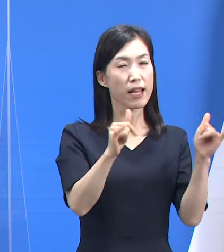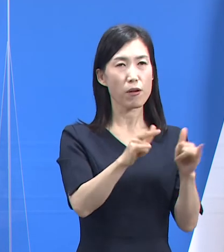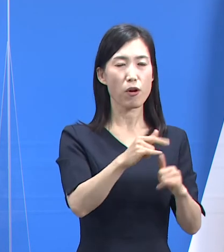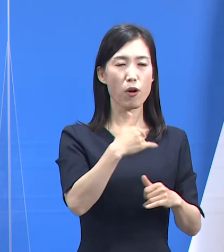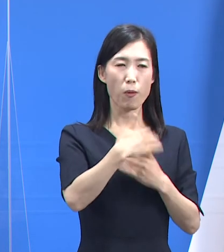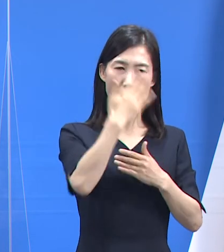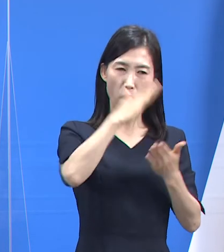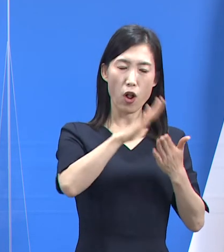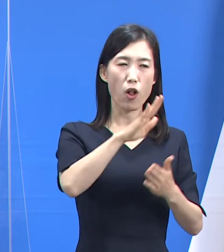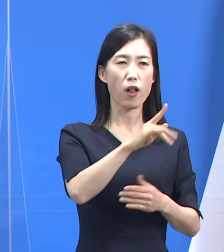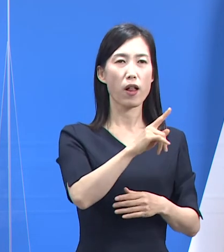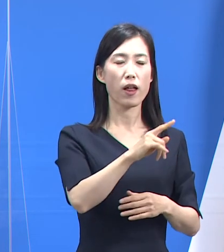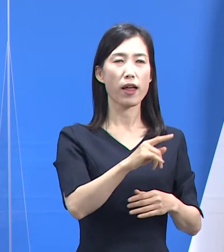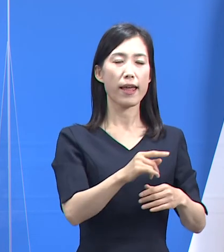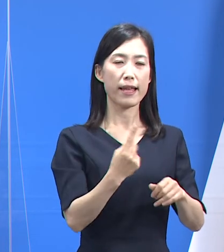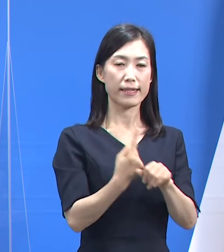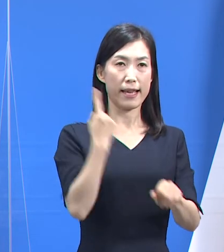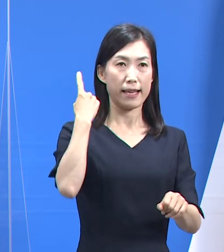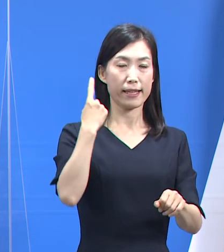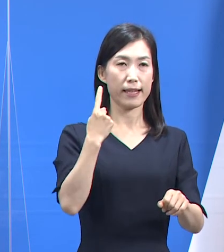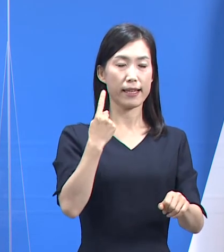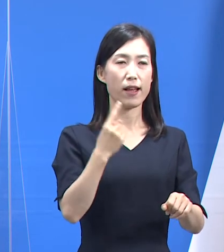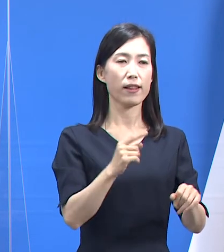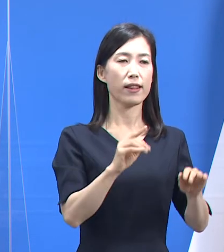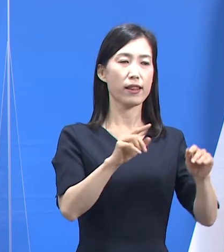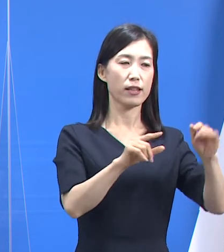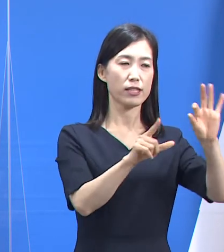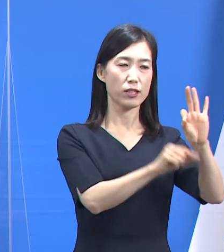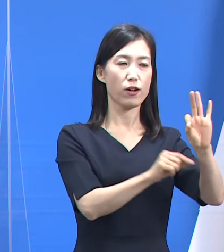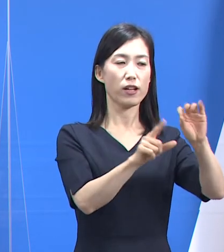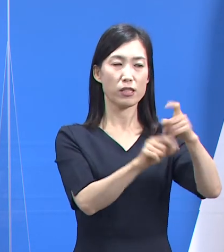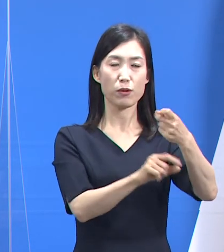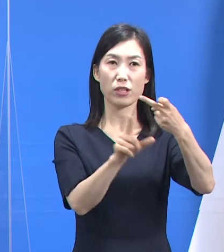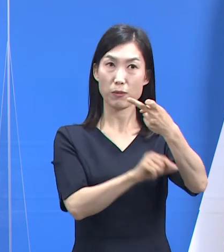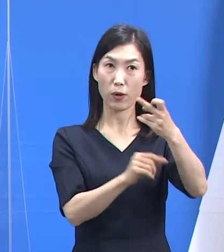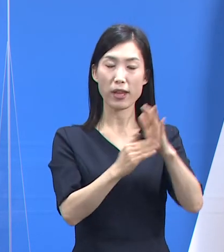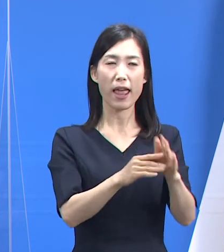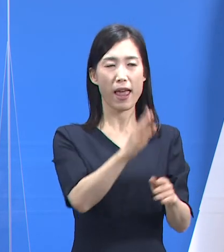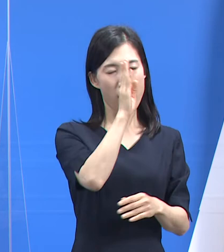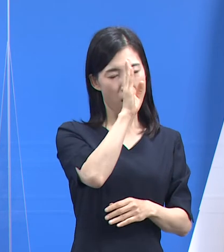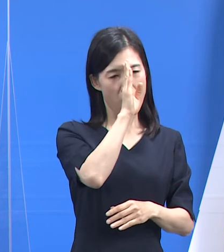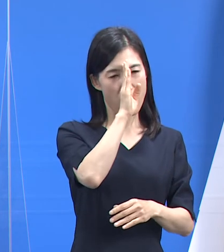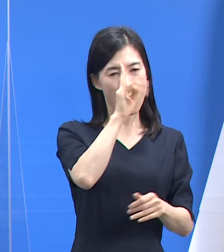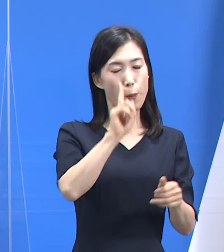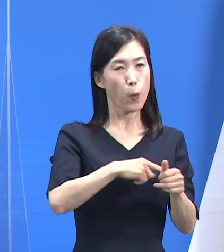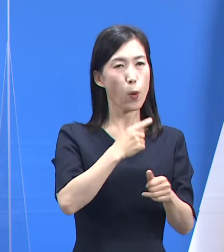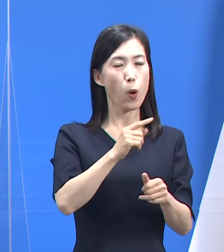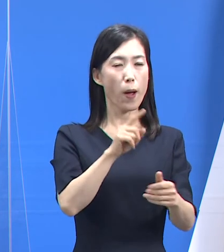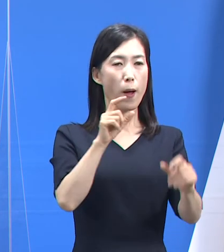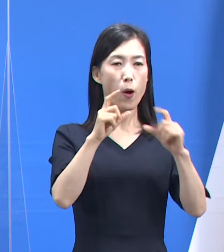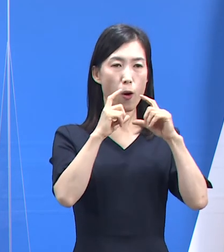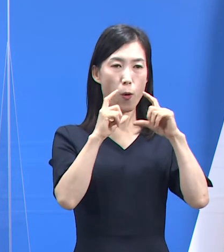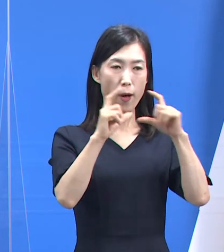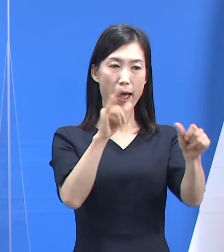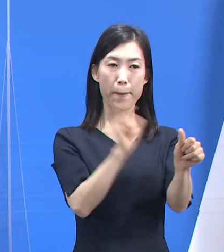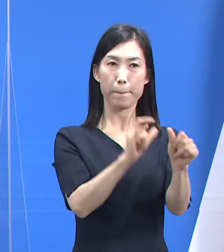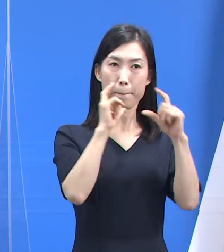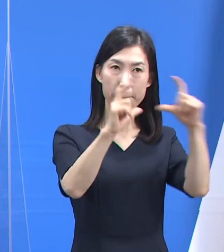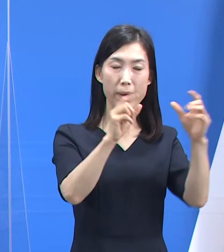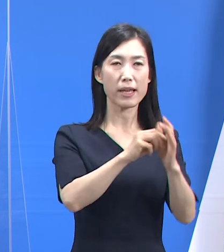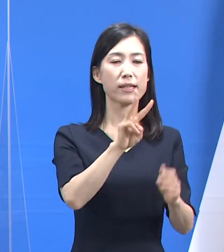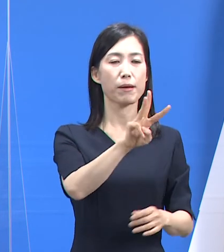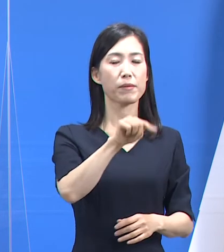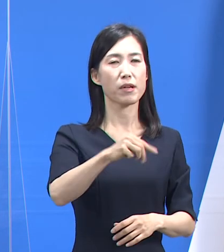20년 4분기에는 증상 발현부터 확진까지 소요된 시일이 3.86일이었습니다.